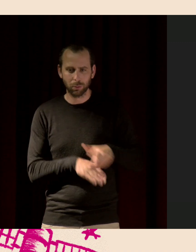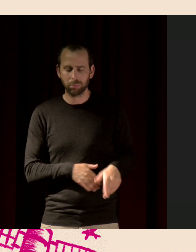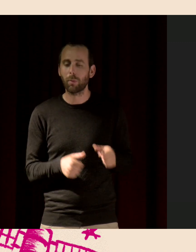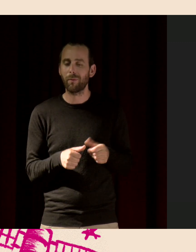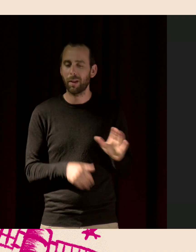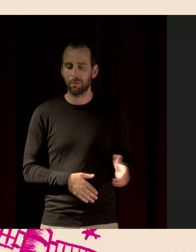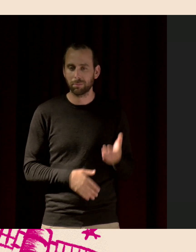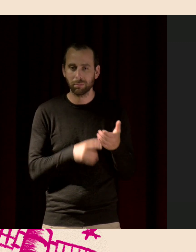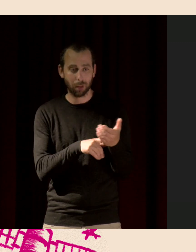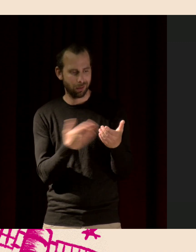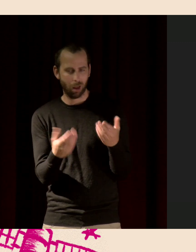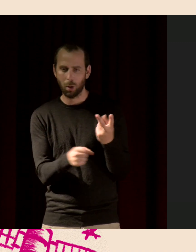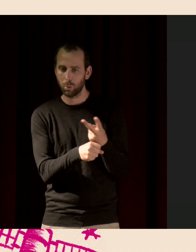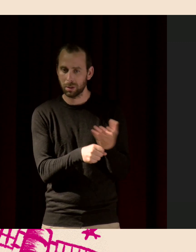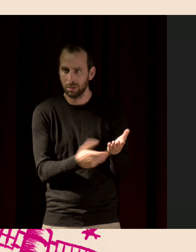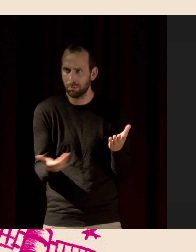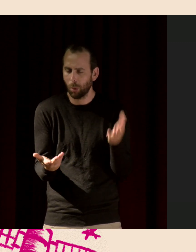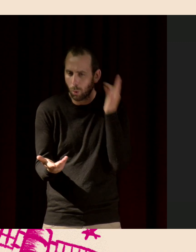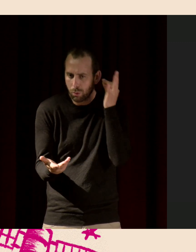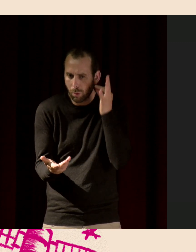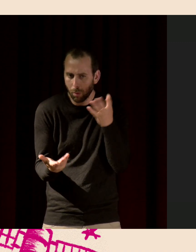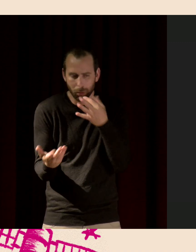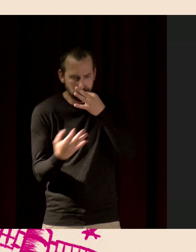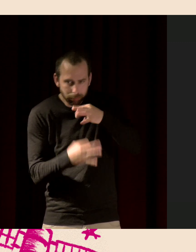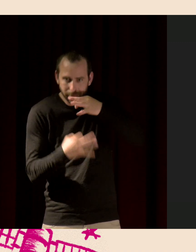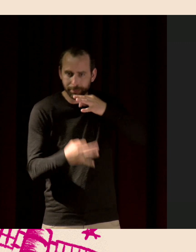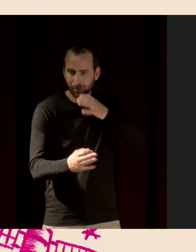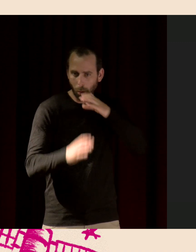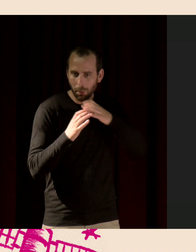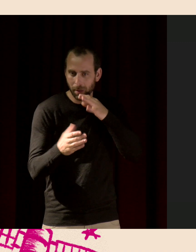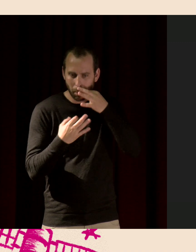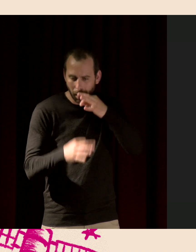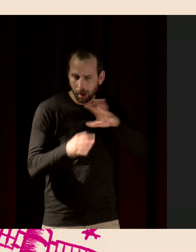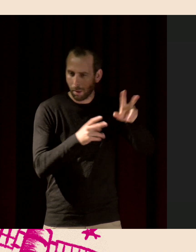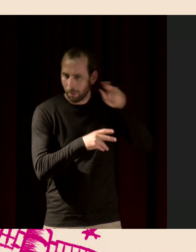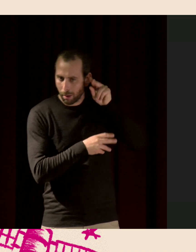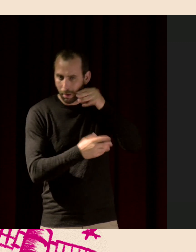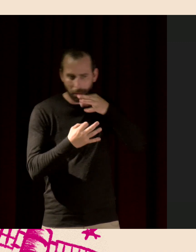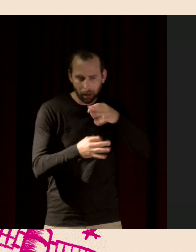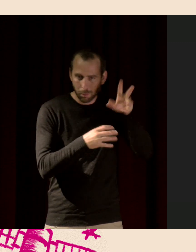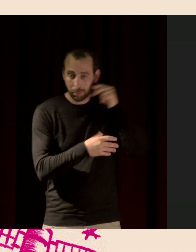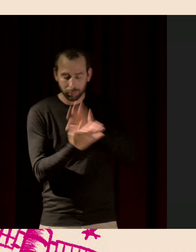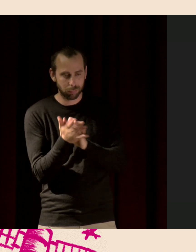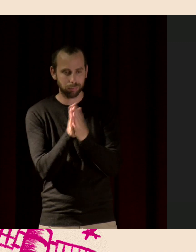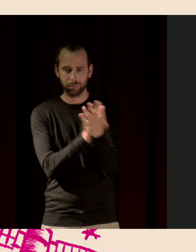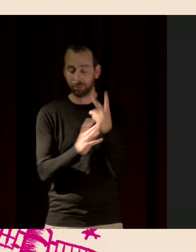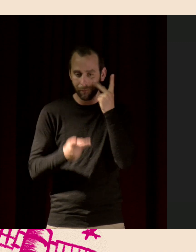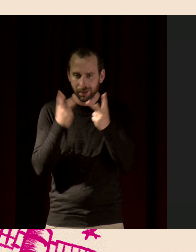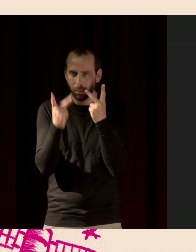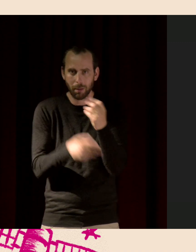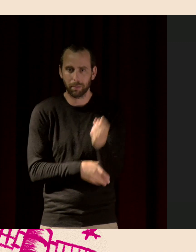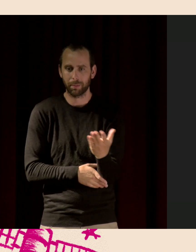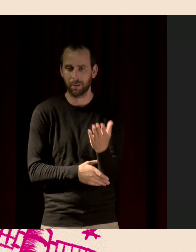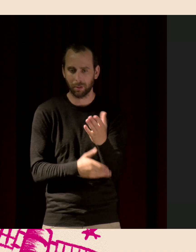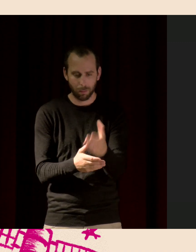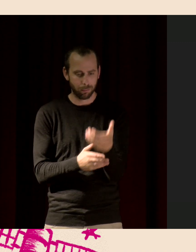qui est normalement un outil audio, c'est fait pour parler, pour communiquer vocalement, c'est devenu un objet complètement visuel. C'est un